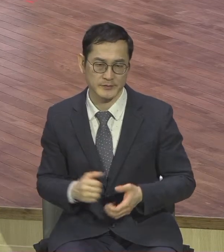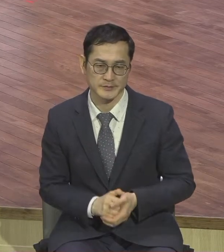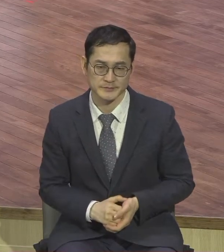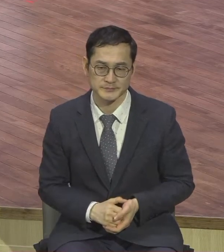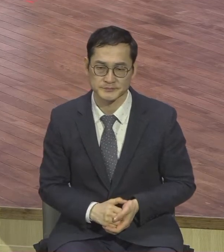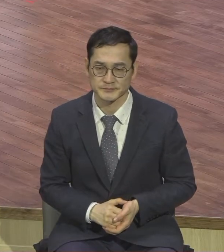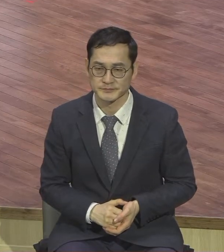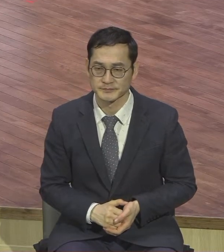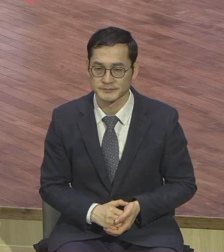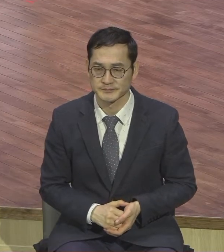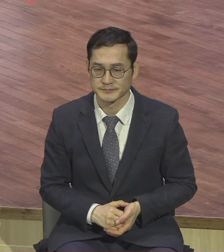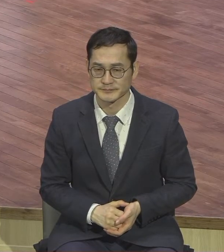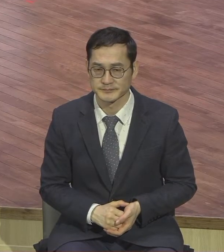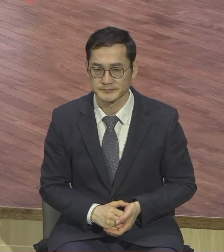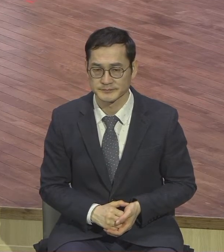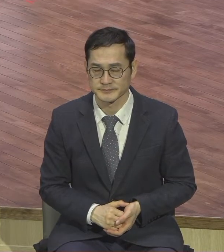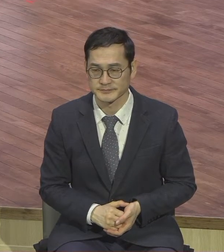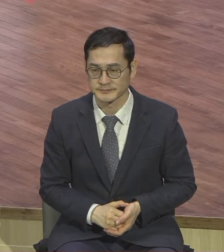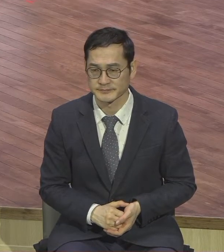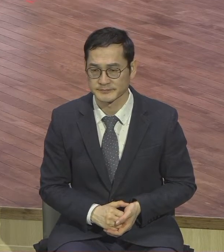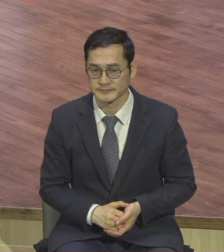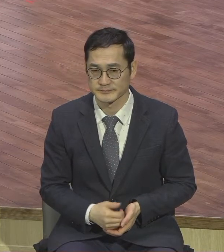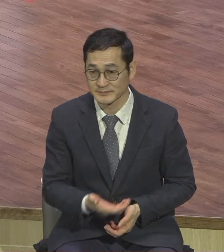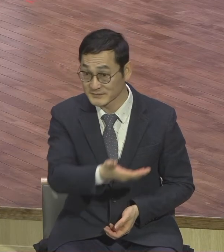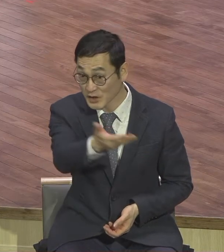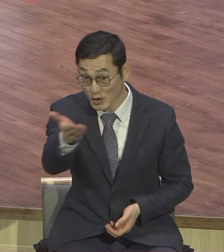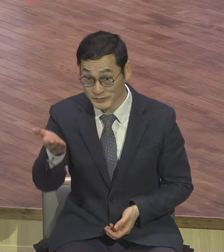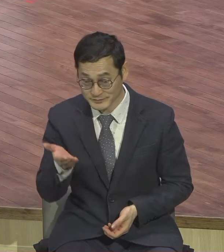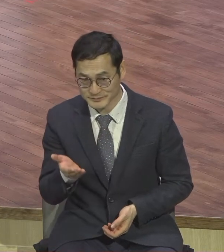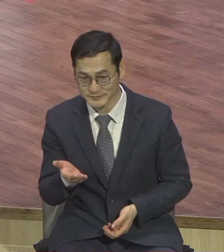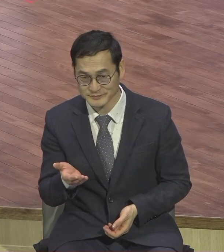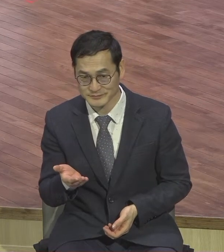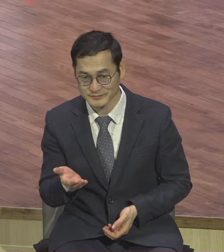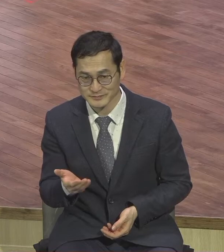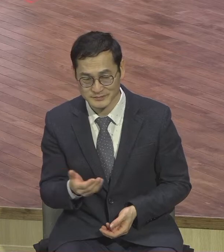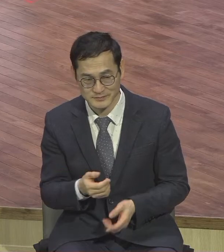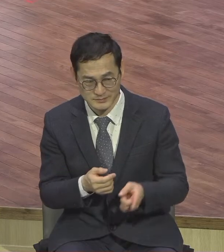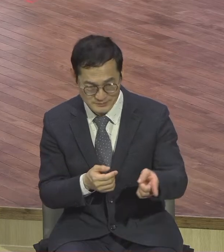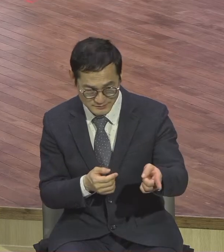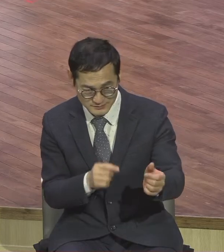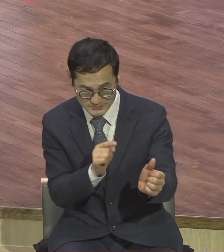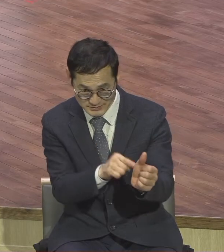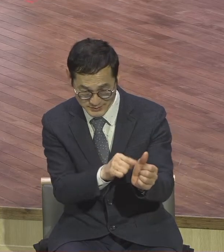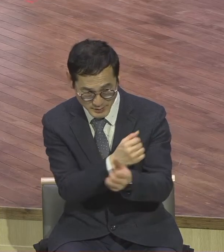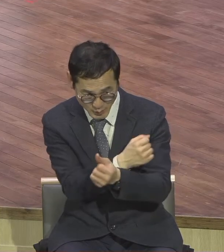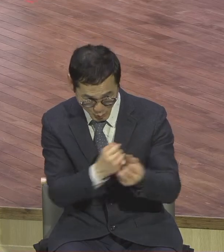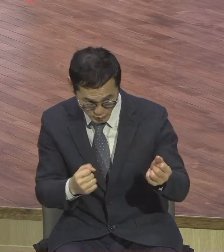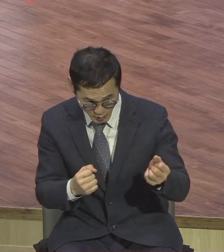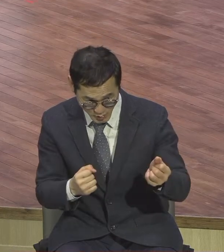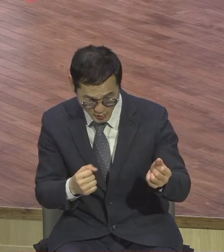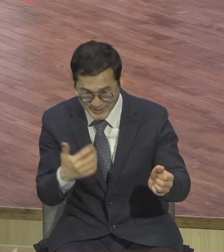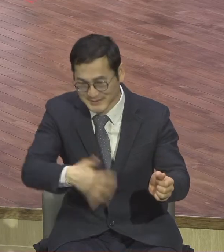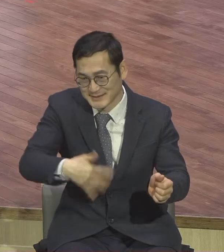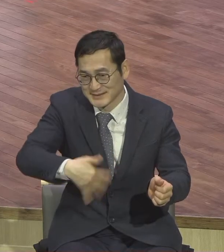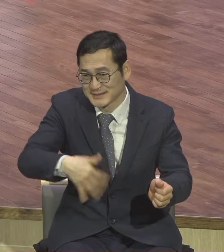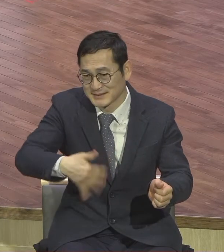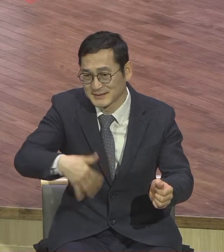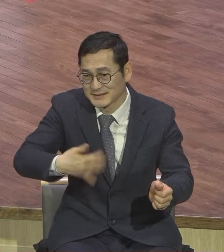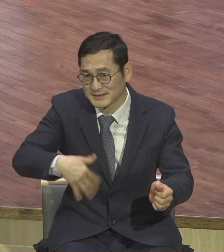여러분이 이 땅에 살면서 단 한 명이라도 용서하지 못하고 아직도 분노하고 있는 사람이